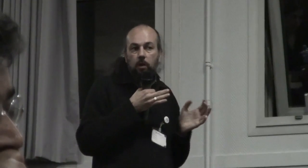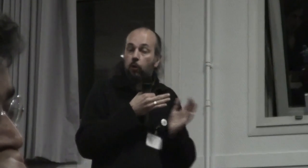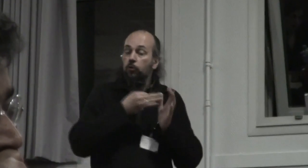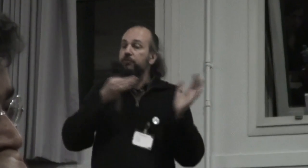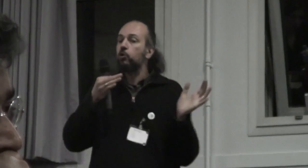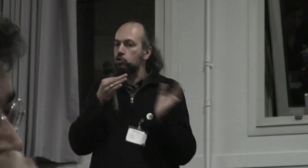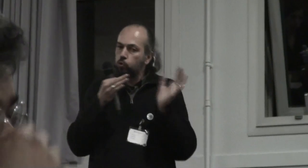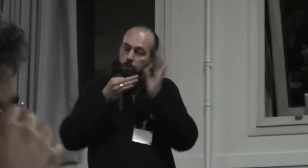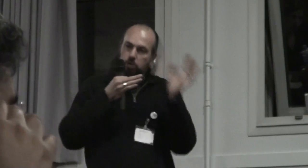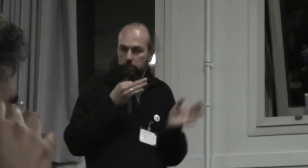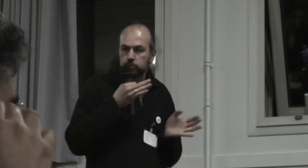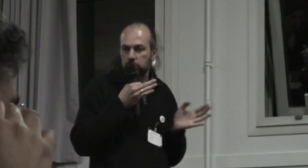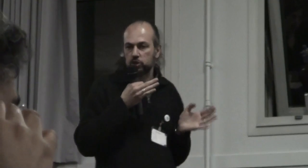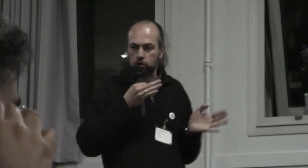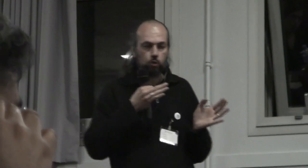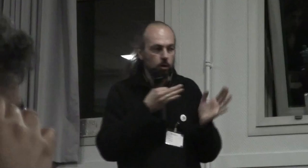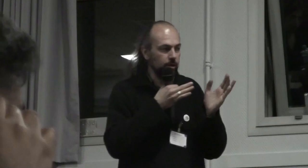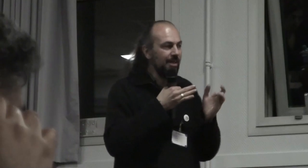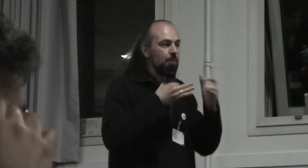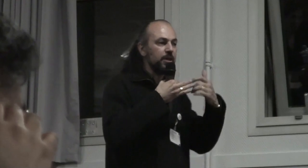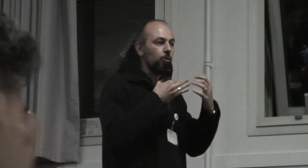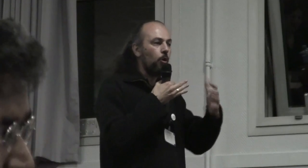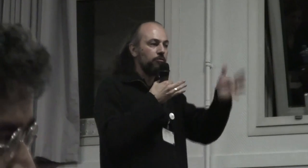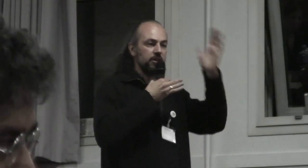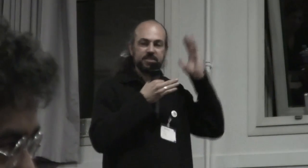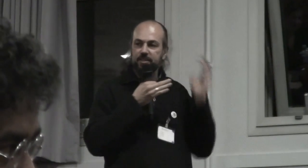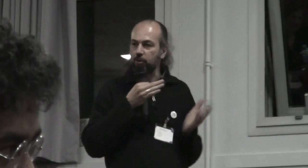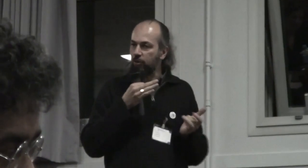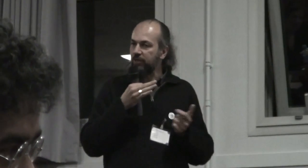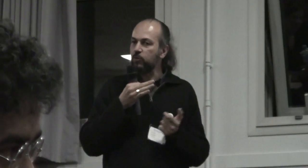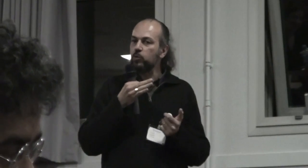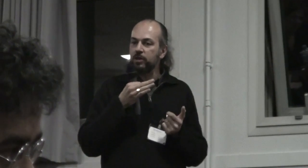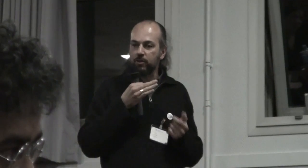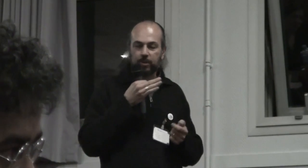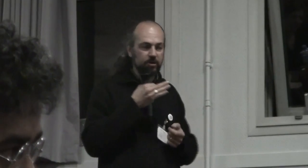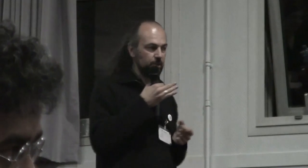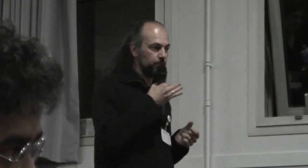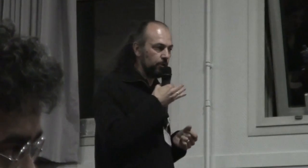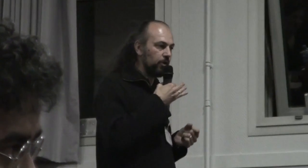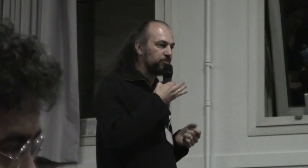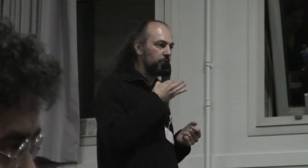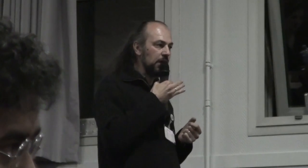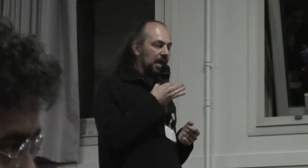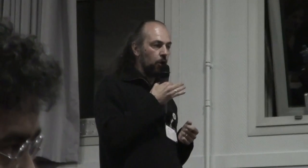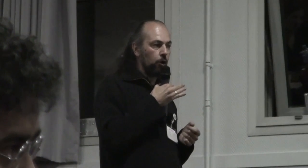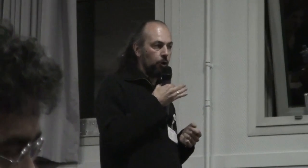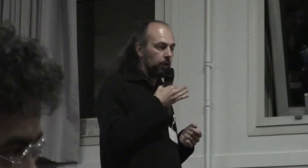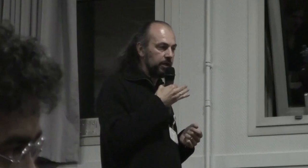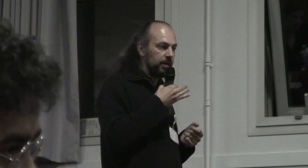on ne fait aucun choix ce qui est déjà un choix mais que bon on va laisser évoluer par exemple l'enfant et